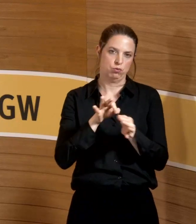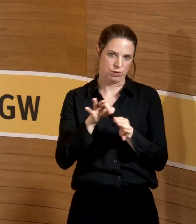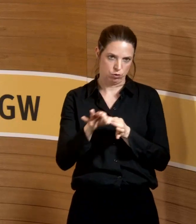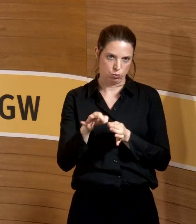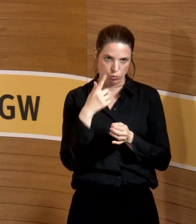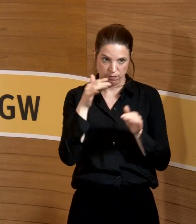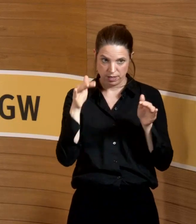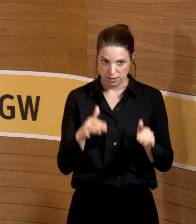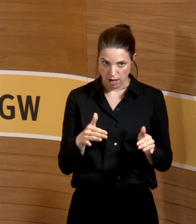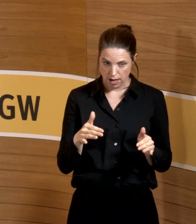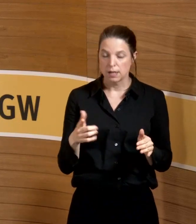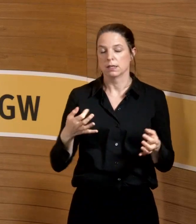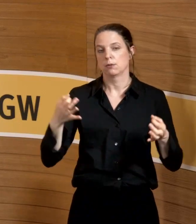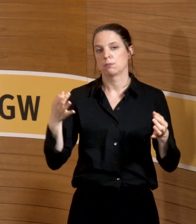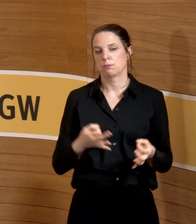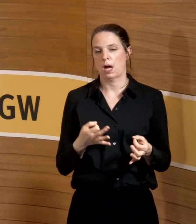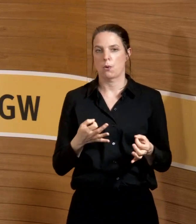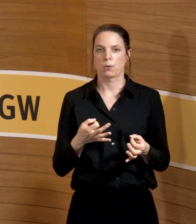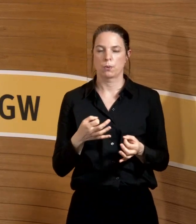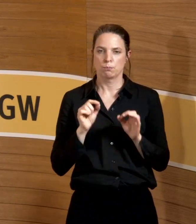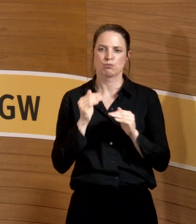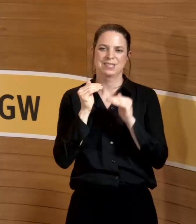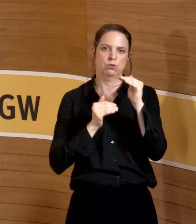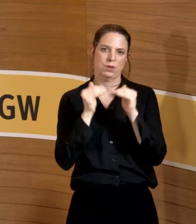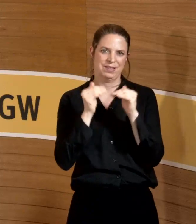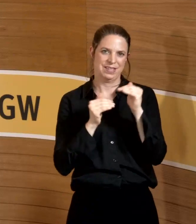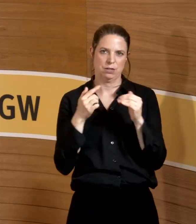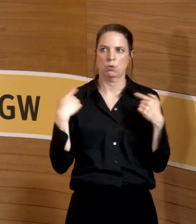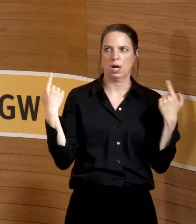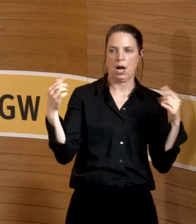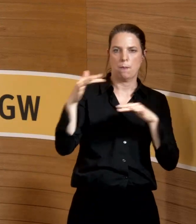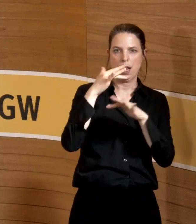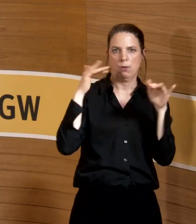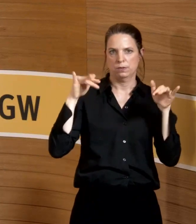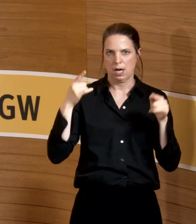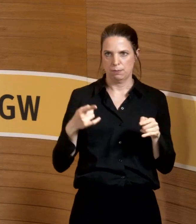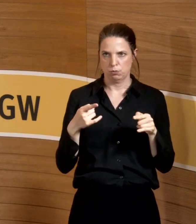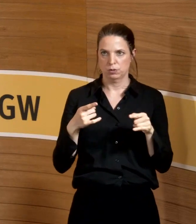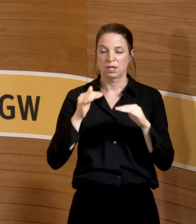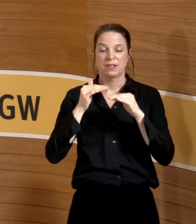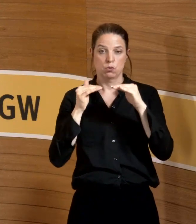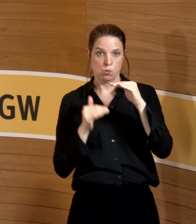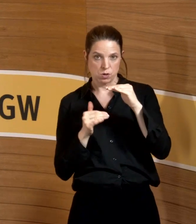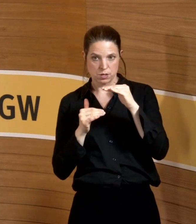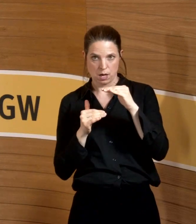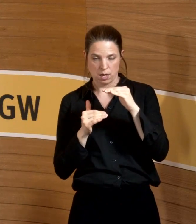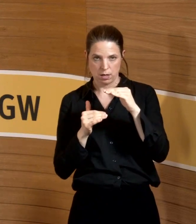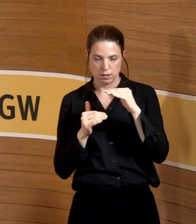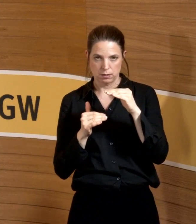Nasenschleimhaut zu bekommen, brauche ich eine gewisse Konzentration in der Raumluft. Und wenn ich die unterschreite, sprich den